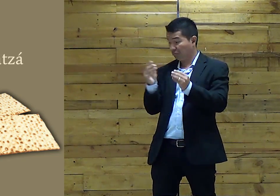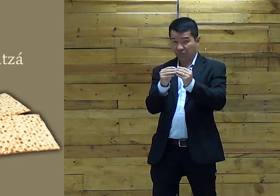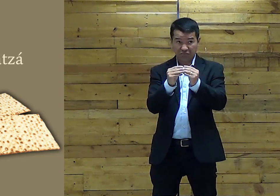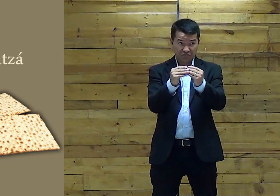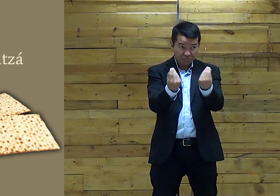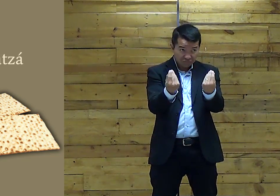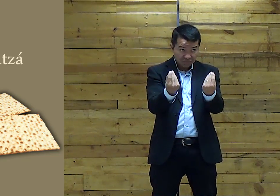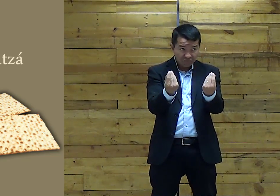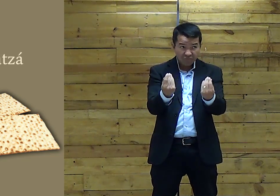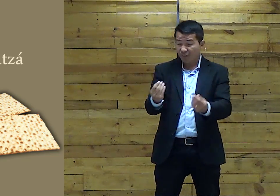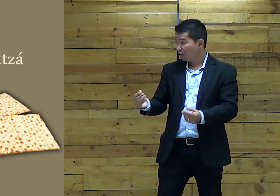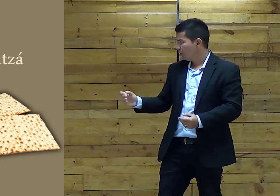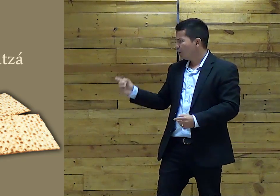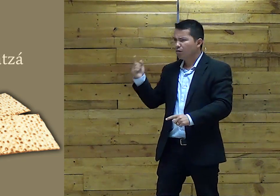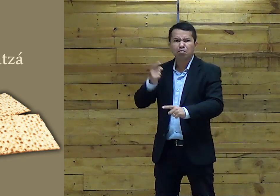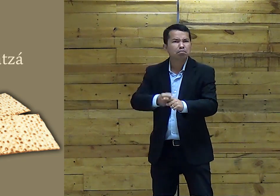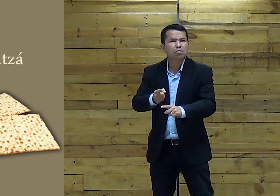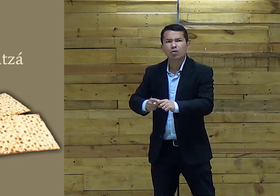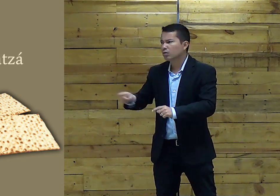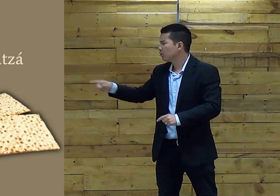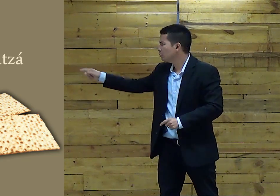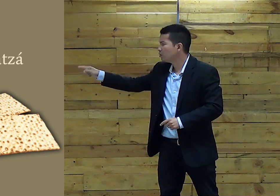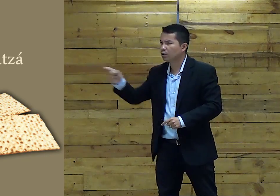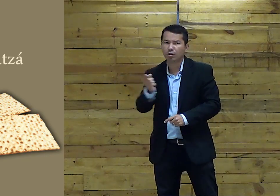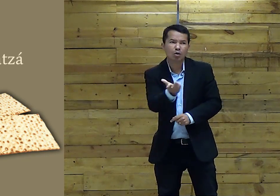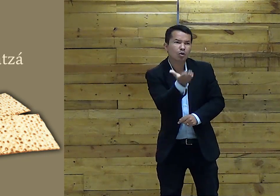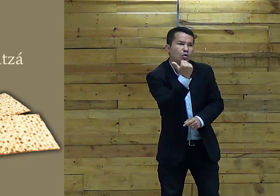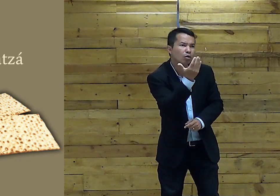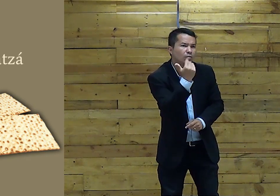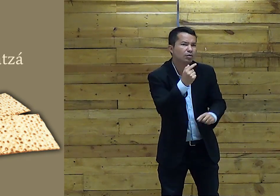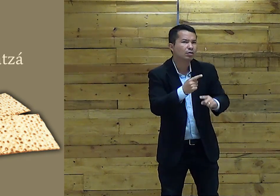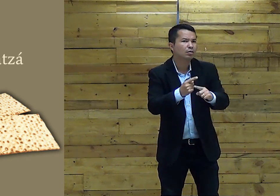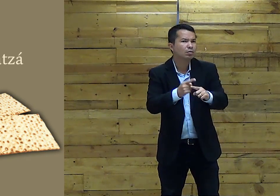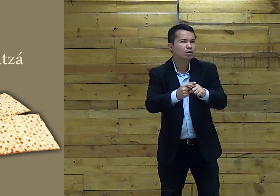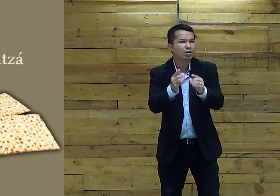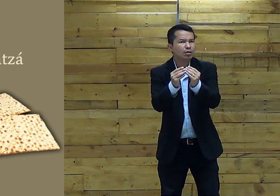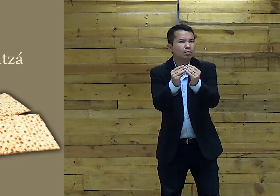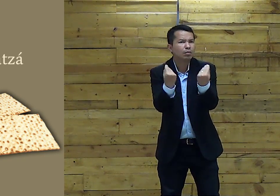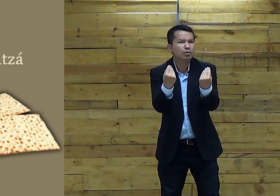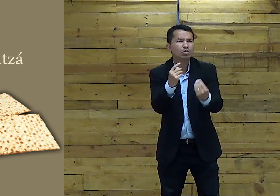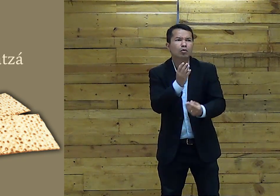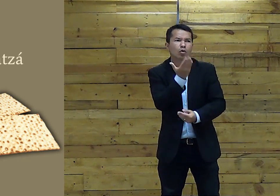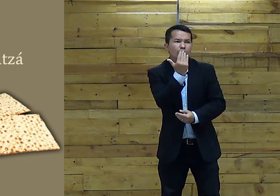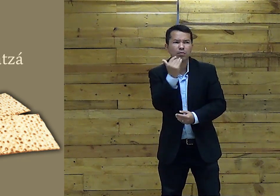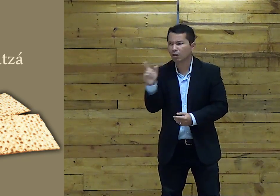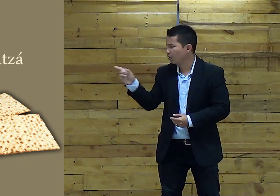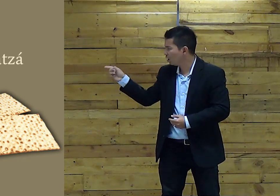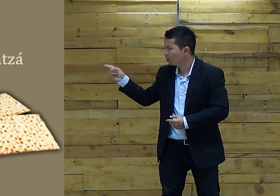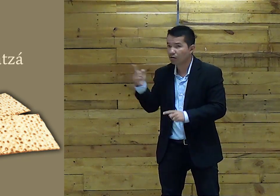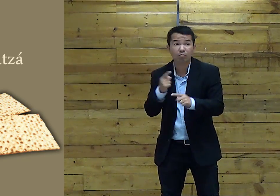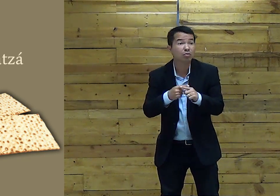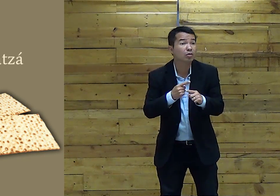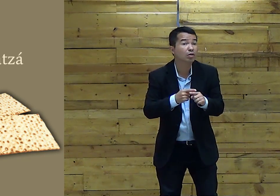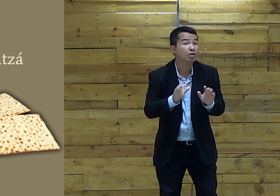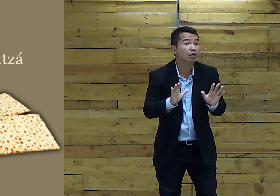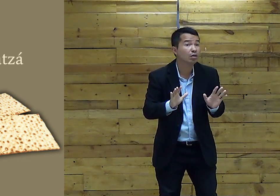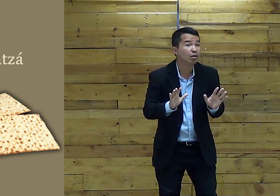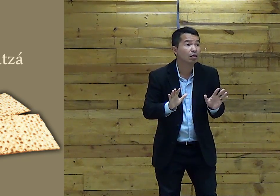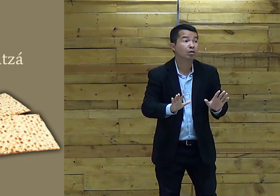menos Aquela imagem O produto O pão Que eles comeram Mas Por que que eles